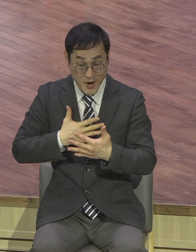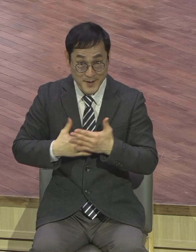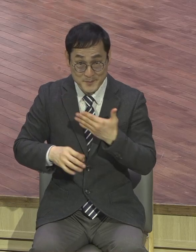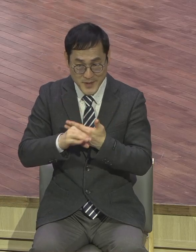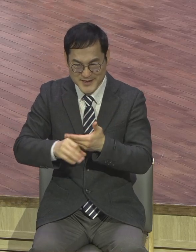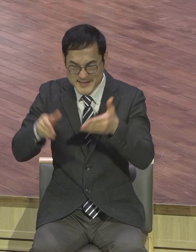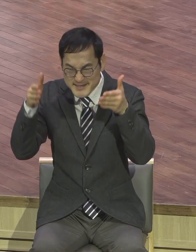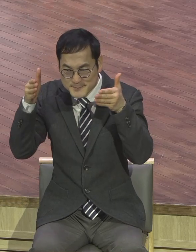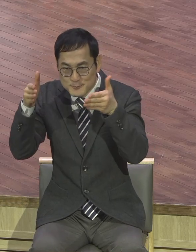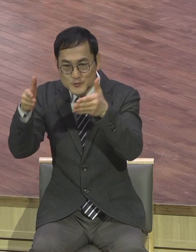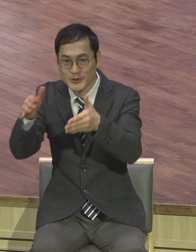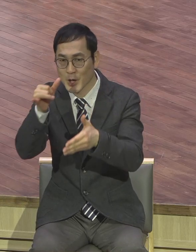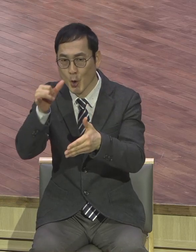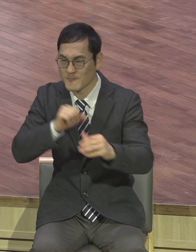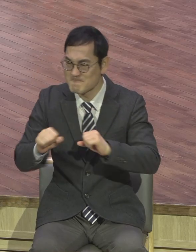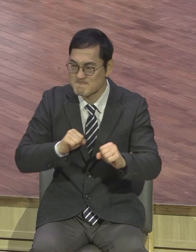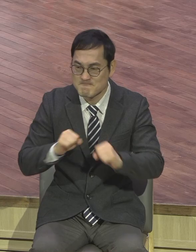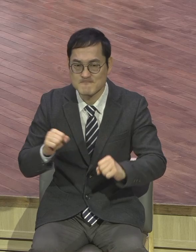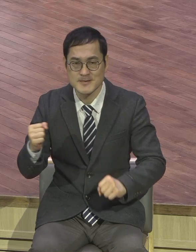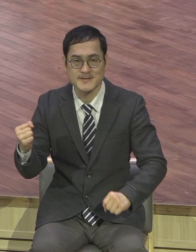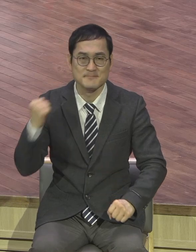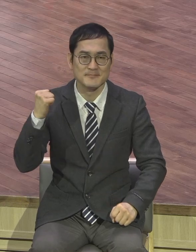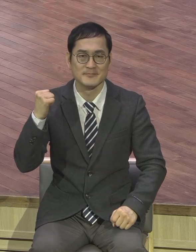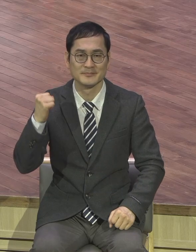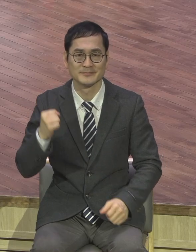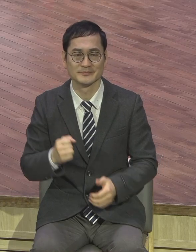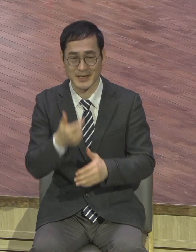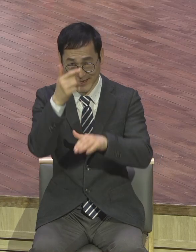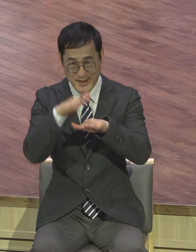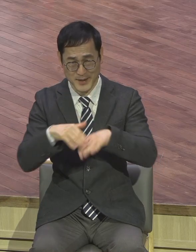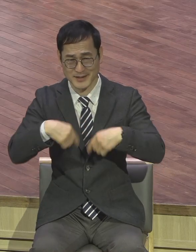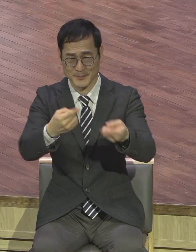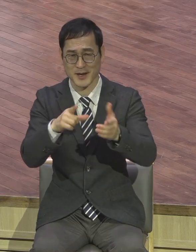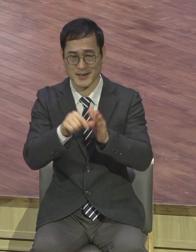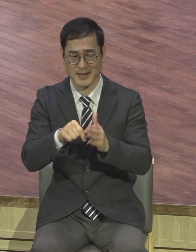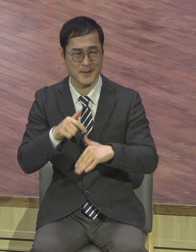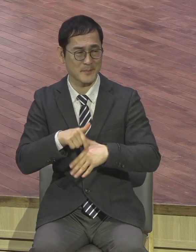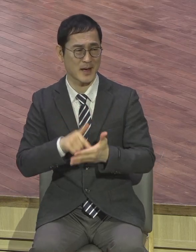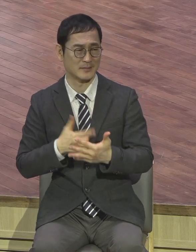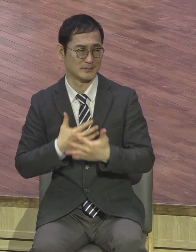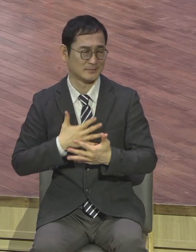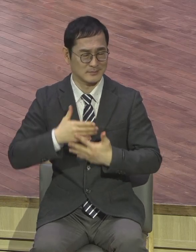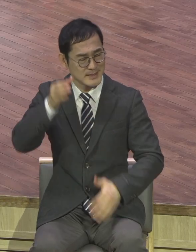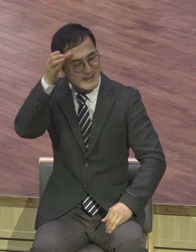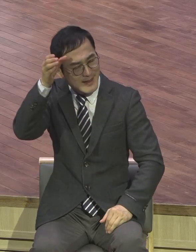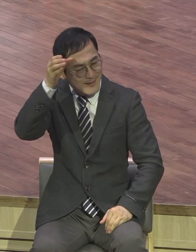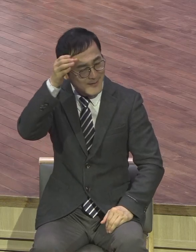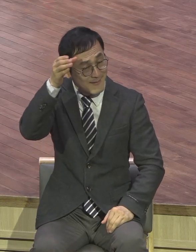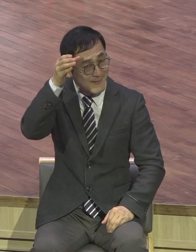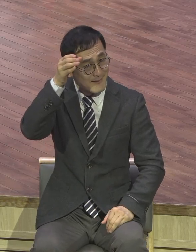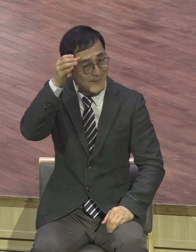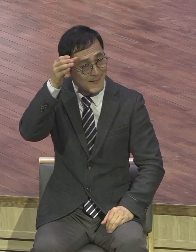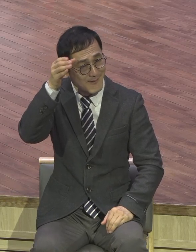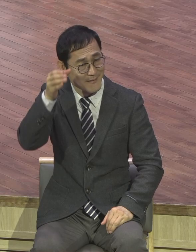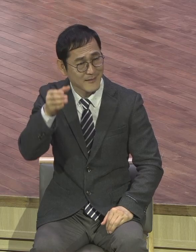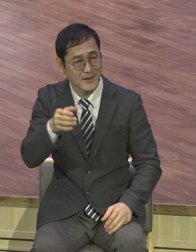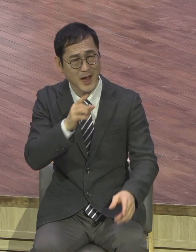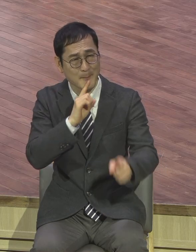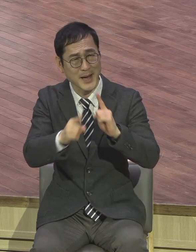역동성이 일어나요. 예배를 예배를 드리러 나올 때 마음에 뭐야? 슬램이 있어야 돼요. 오늘 목사님 무슨 말씀하십니까?